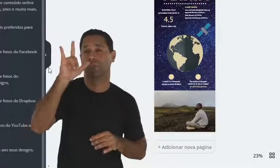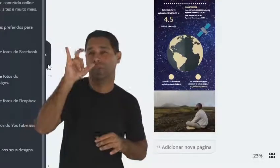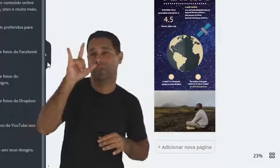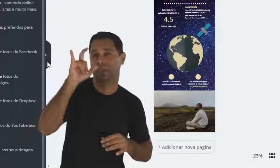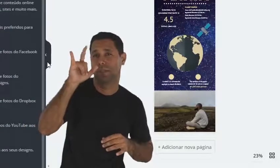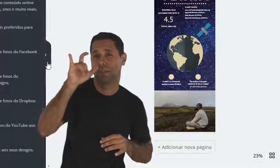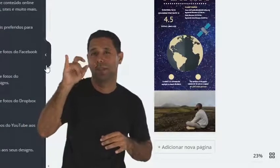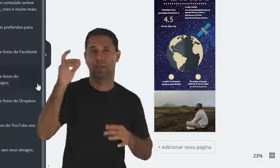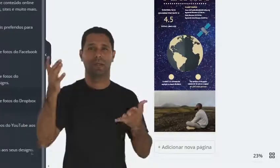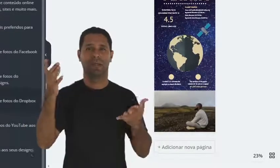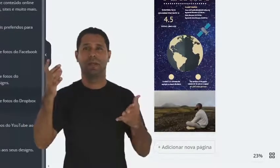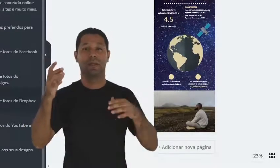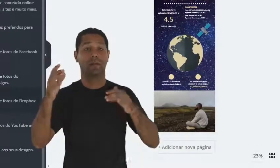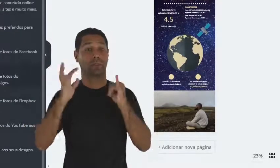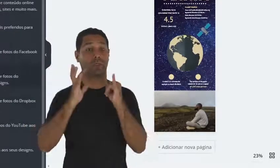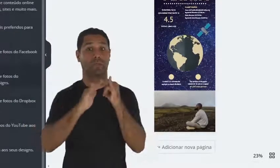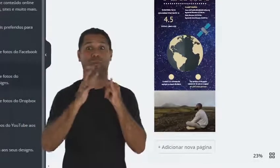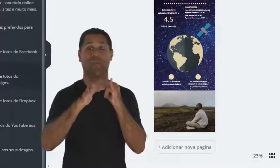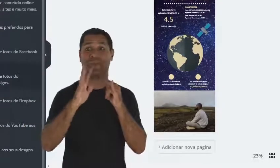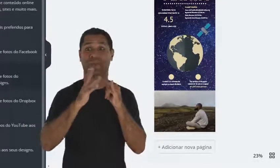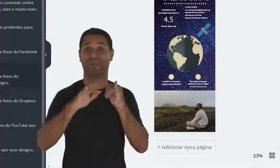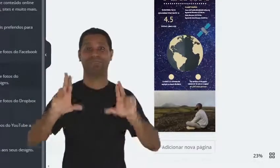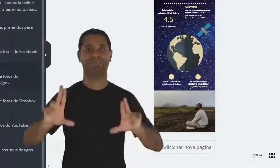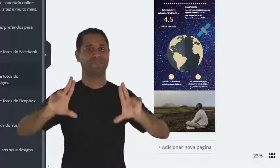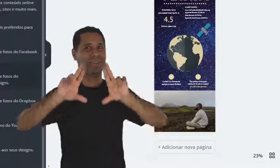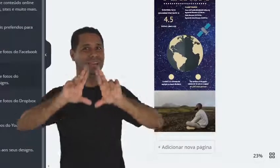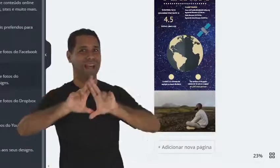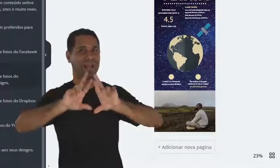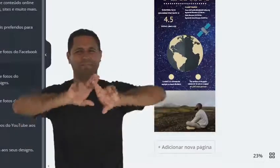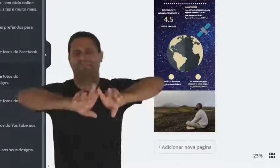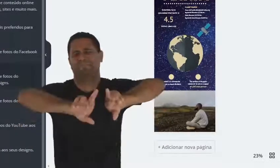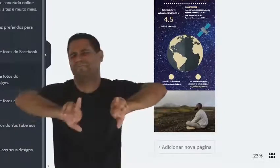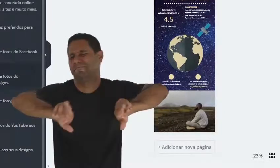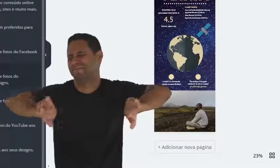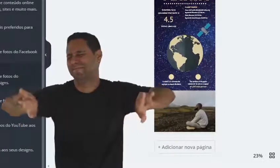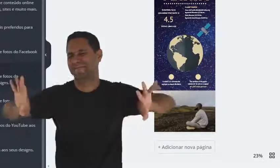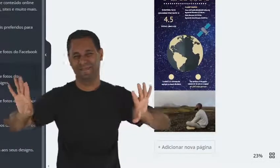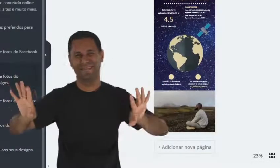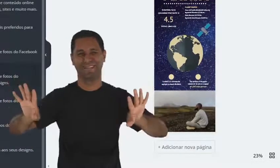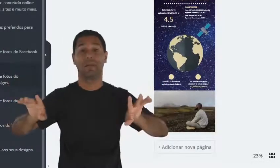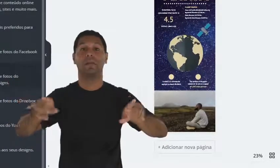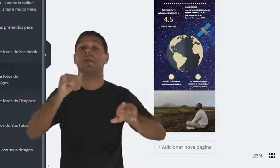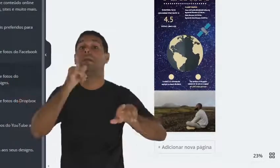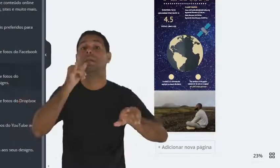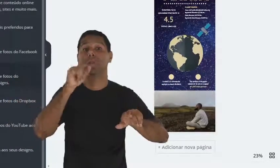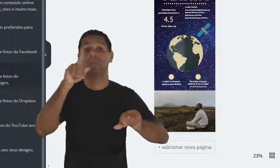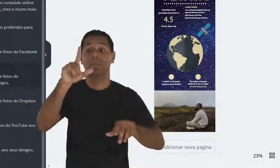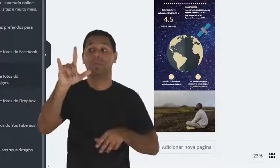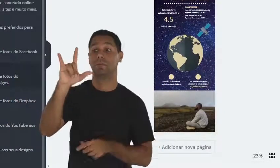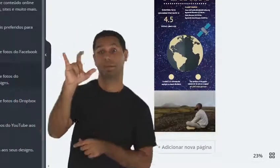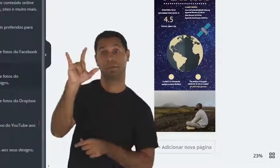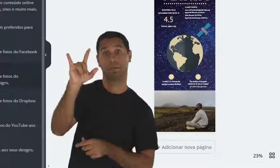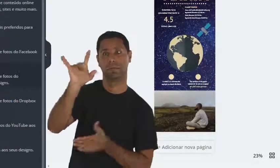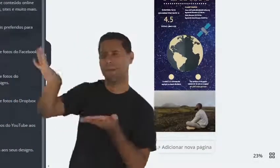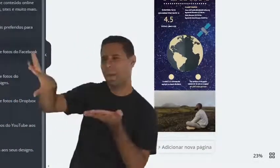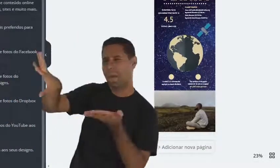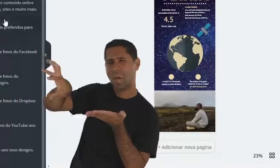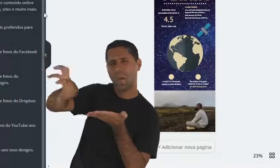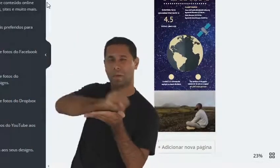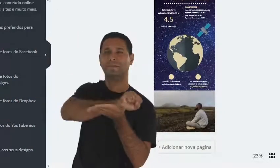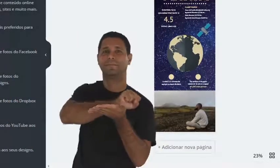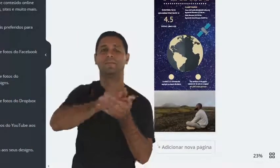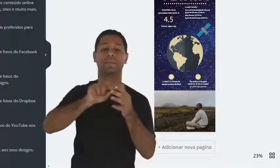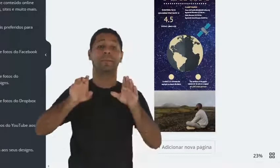incorporar dentro da sua conta do Canva. Conectar com o seu Instagram. E aí ele puxa todas as fotos do Instagram,